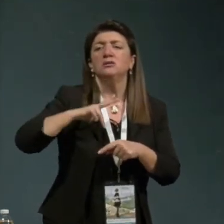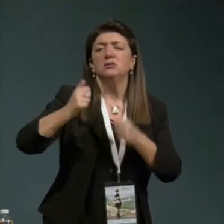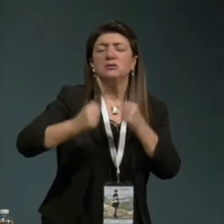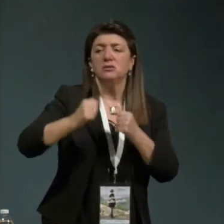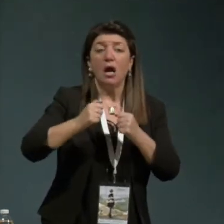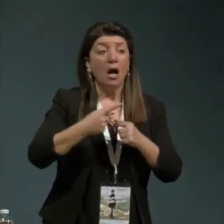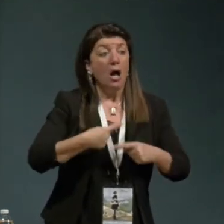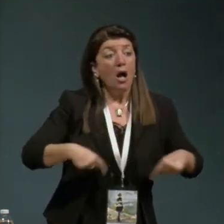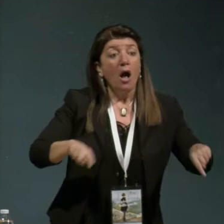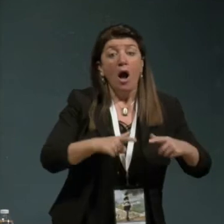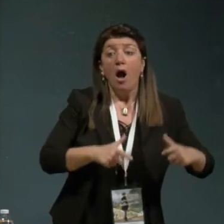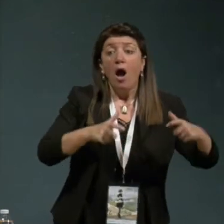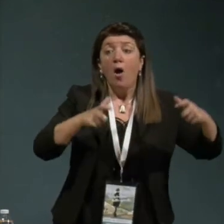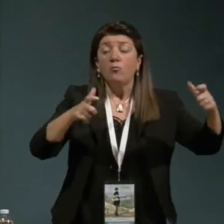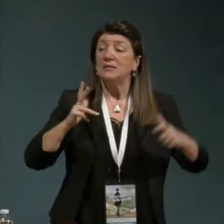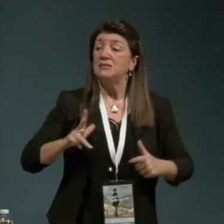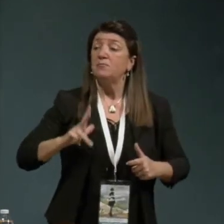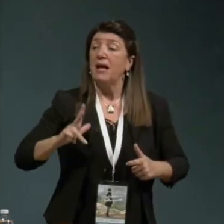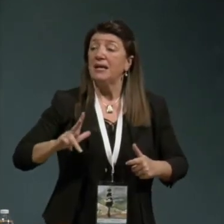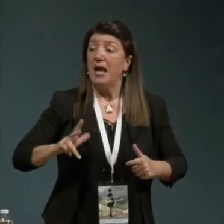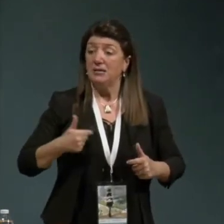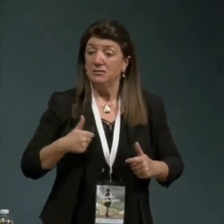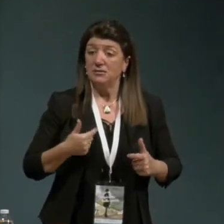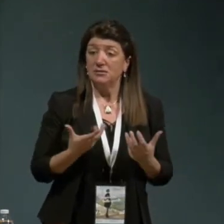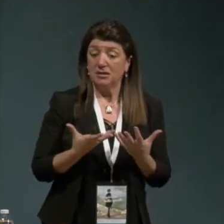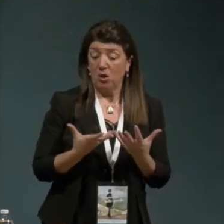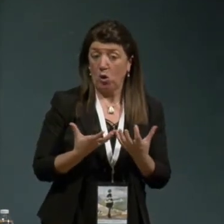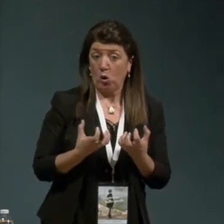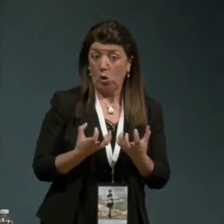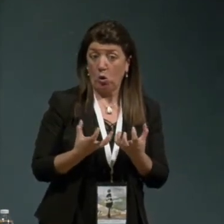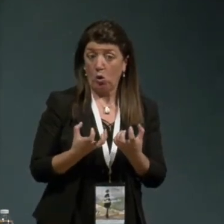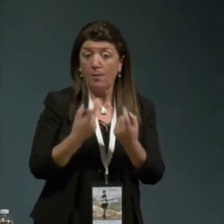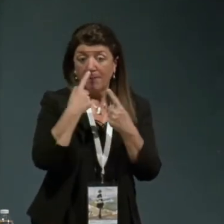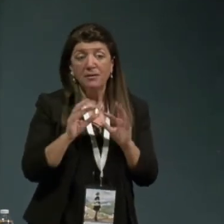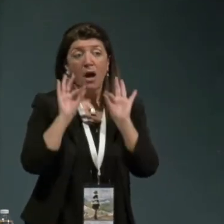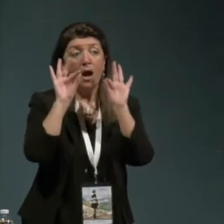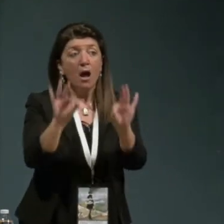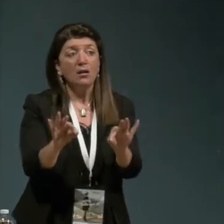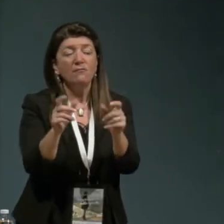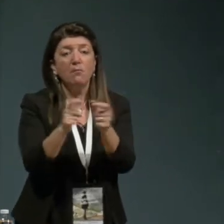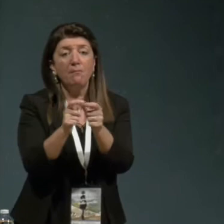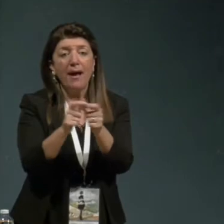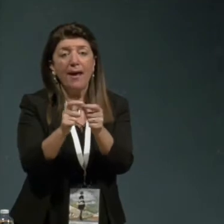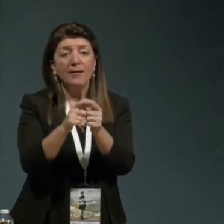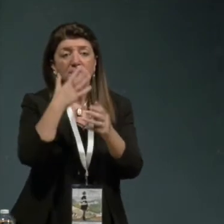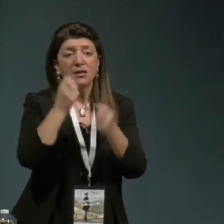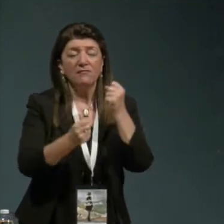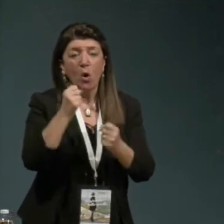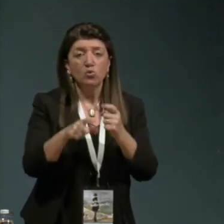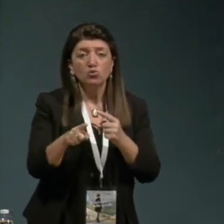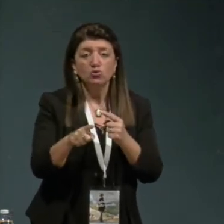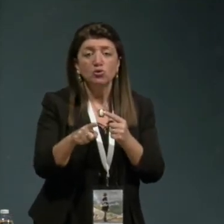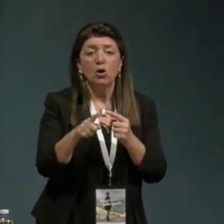concretizzata in questi paesi della rivoluzione si è disintegro di lui